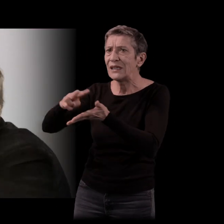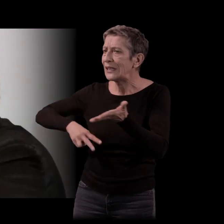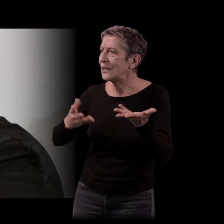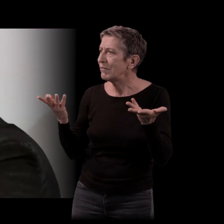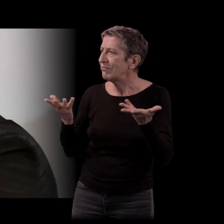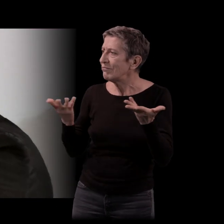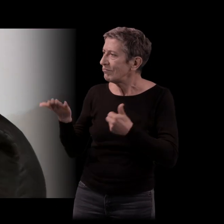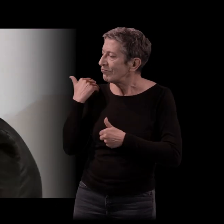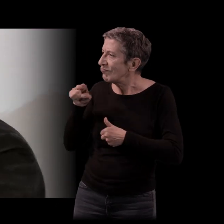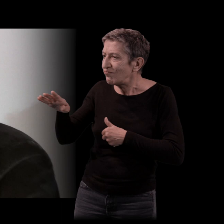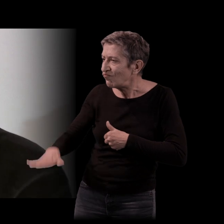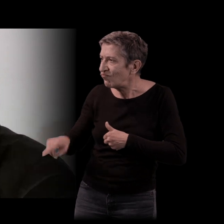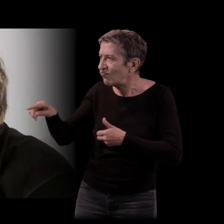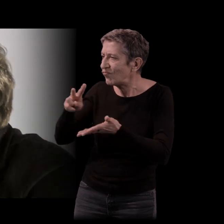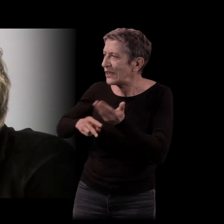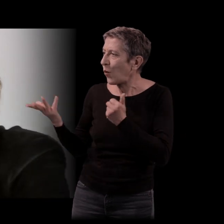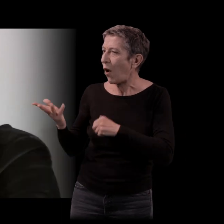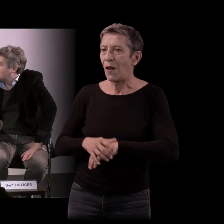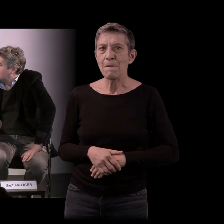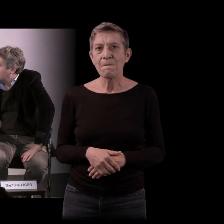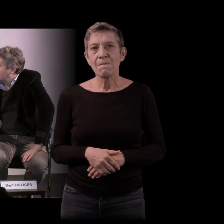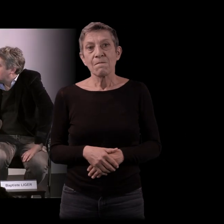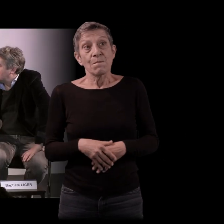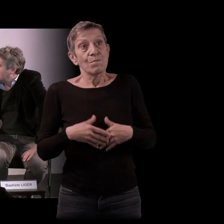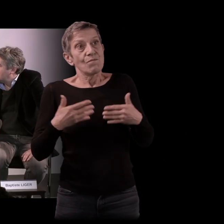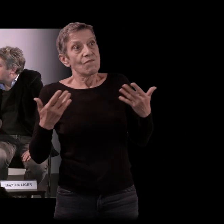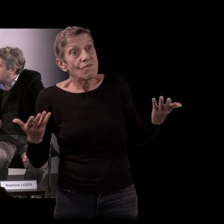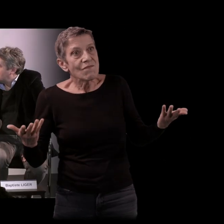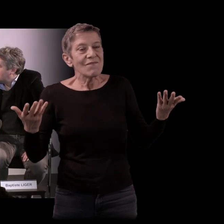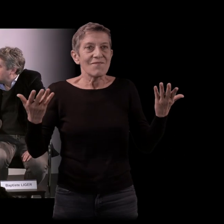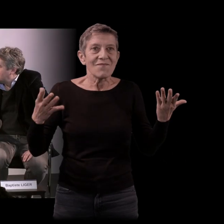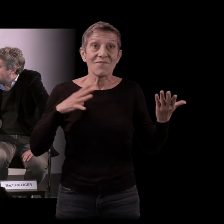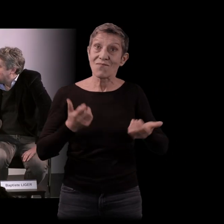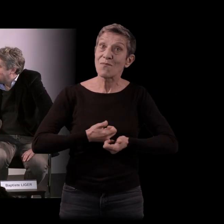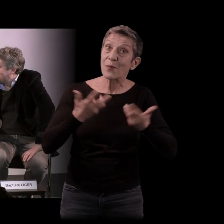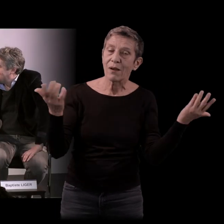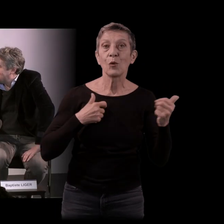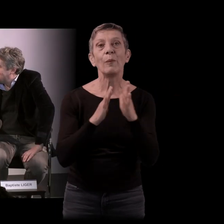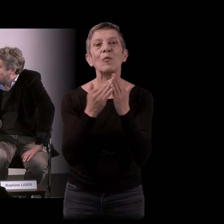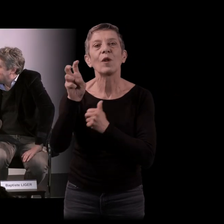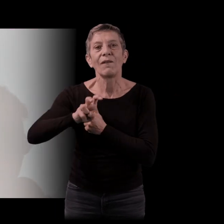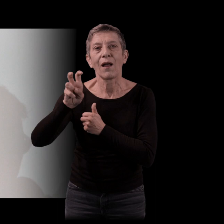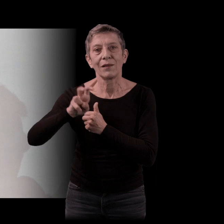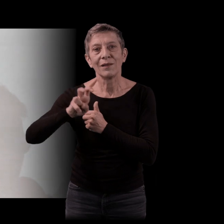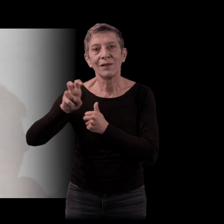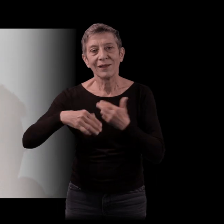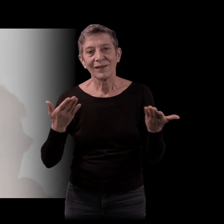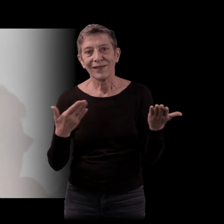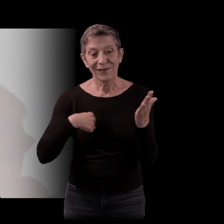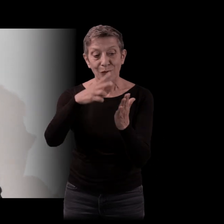vous étiez gamin, tout simplement ? Il y a beaucoup de choses. La bibliothèque verte, j'aime lire,